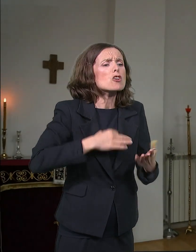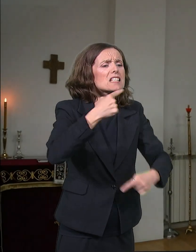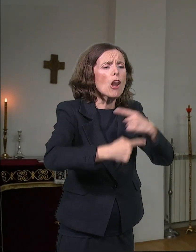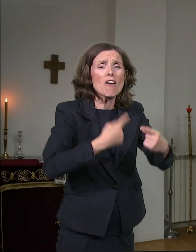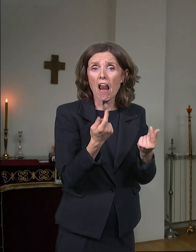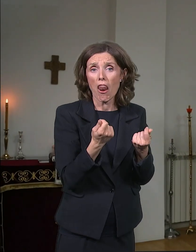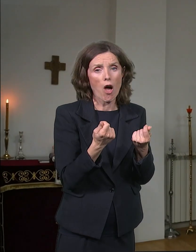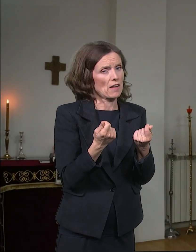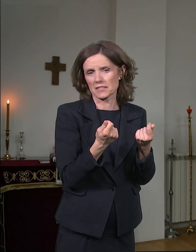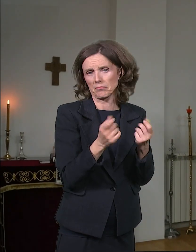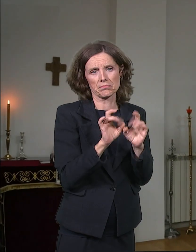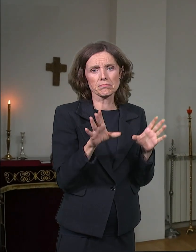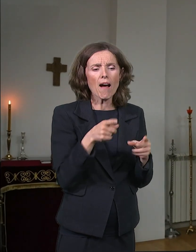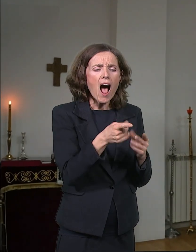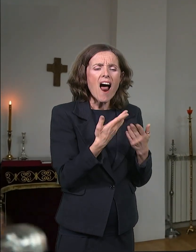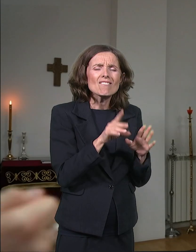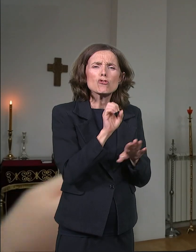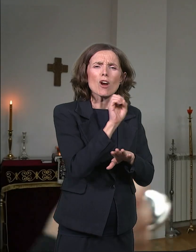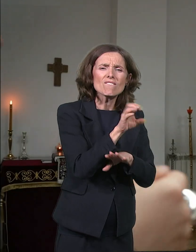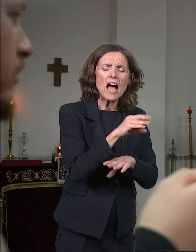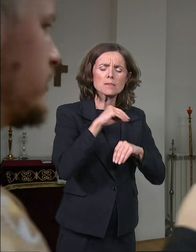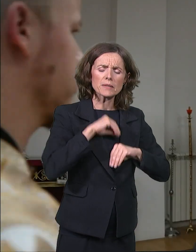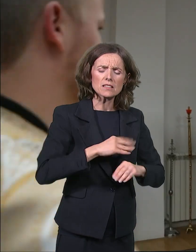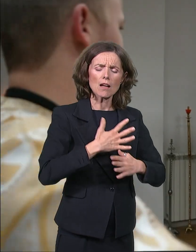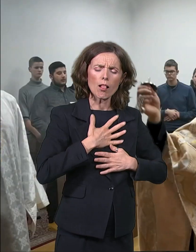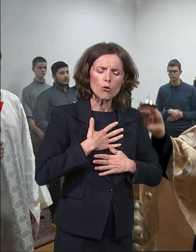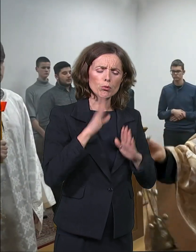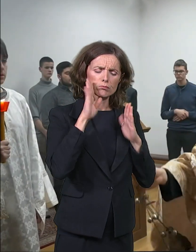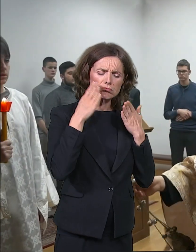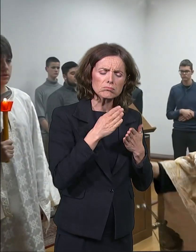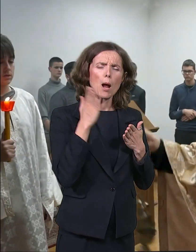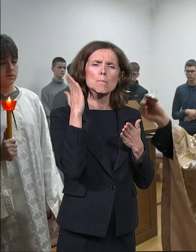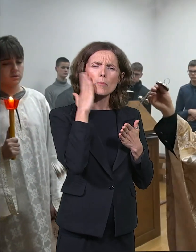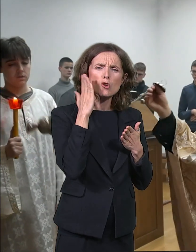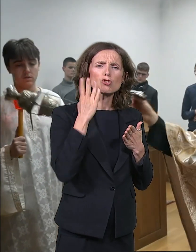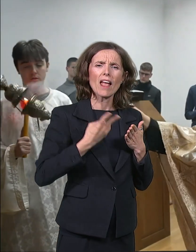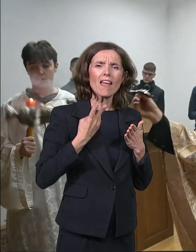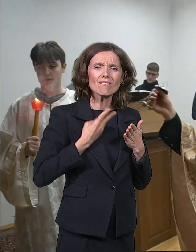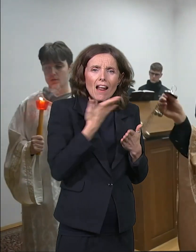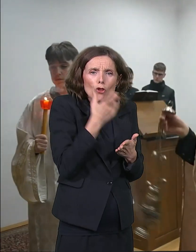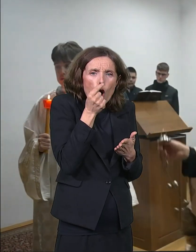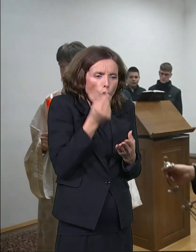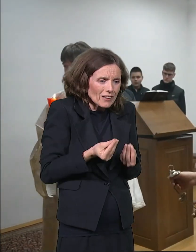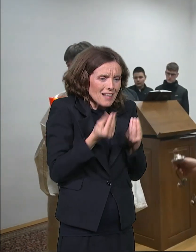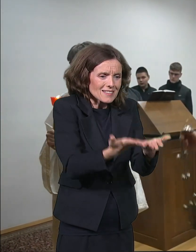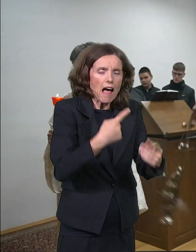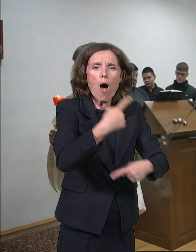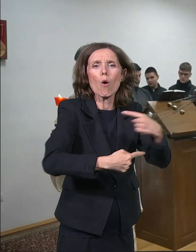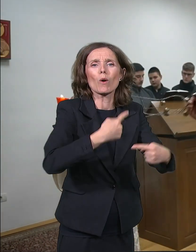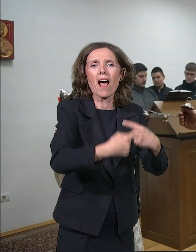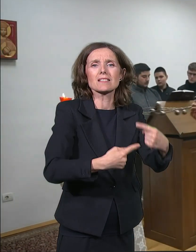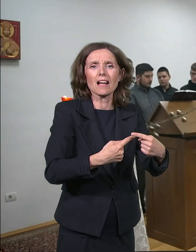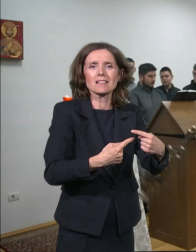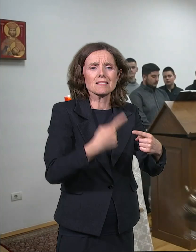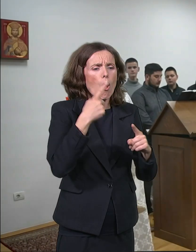bilo bogatstvo. Vaspitanje, ljubav, posvećenost, poštenje i marljivost. I nada sve, privrženost svom